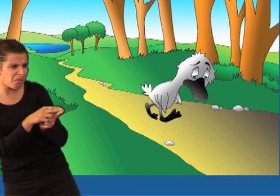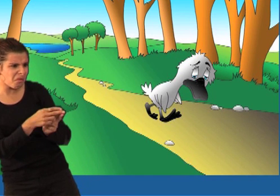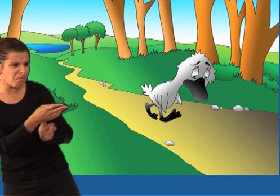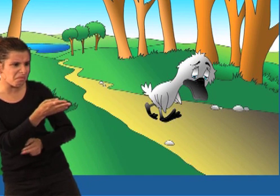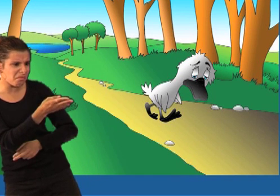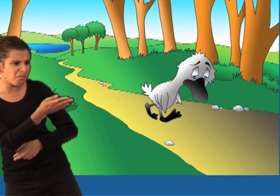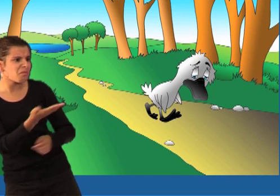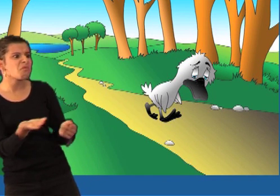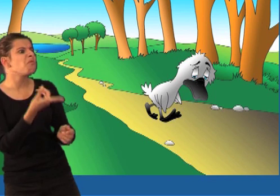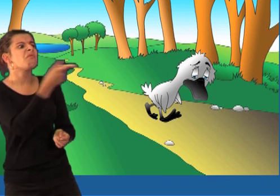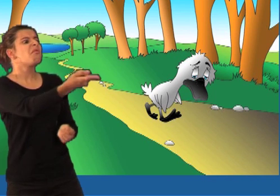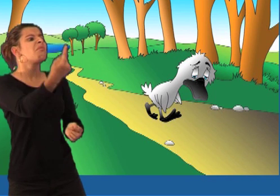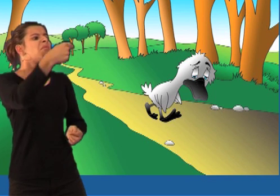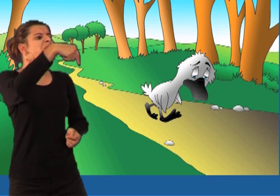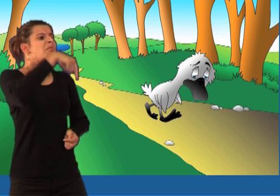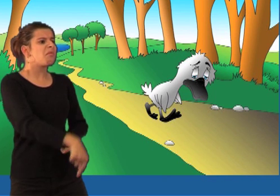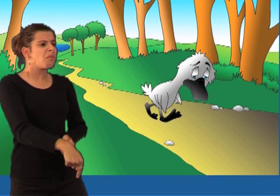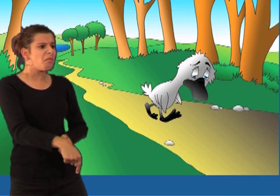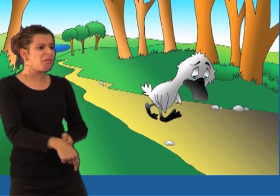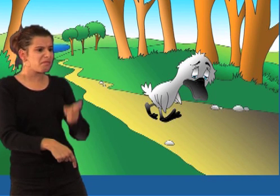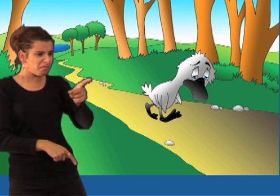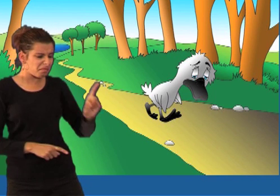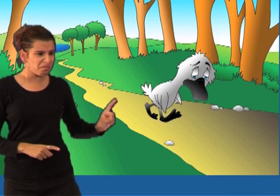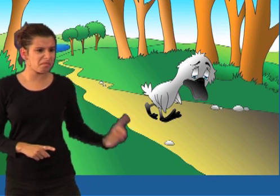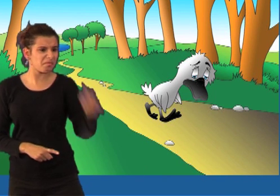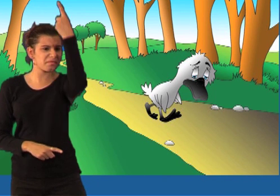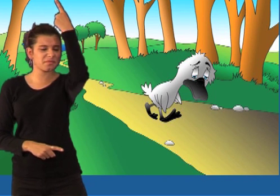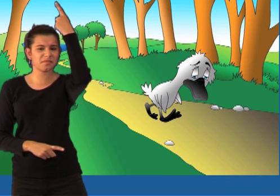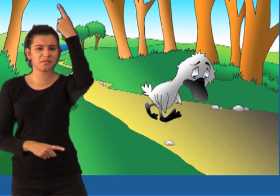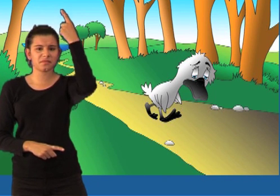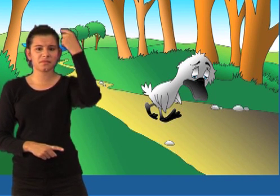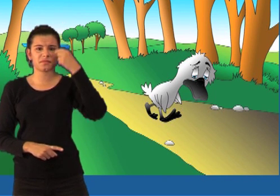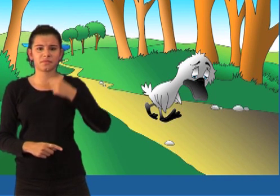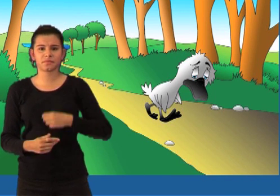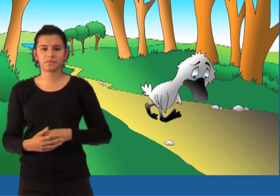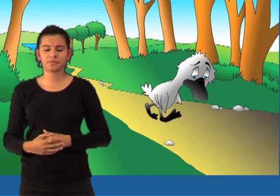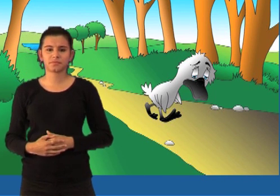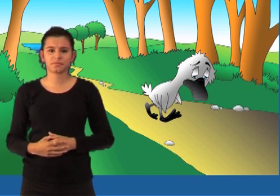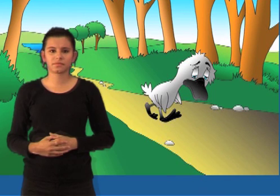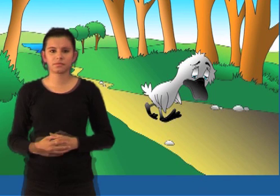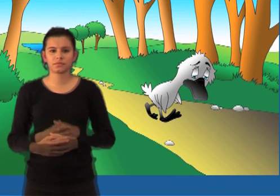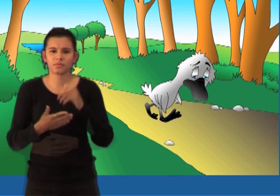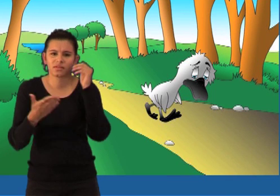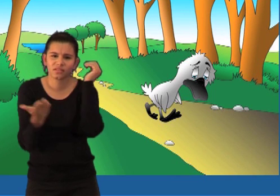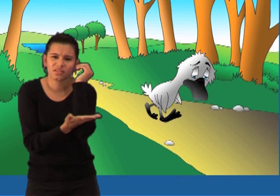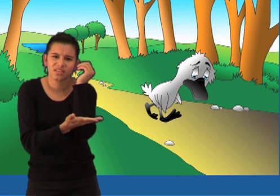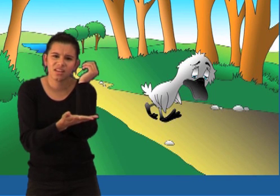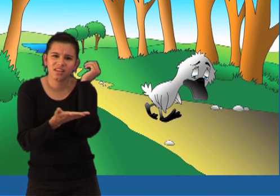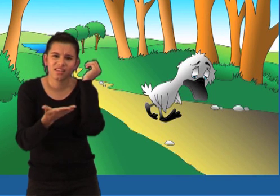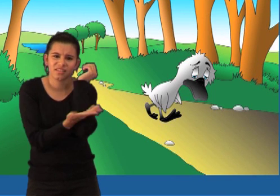što tražiš ovdje? Odlazi odavde, rekoše mu. Jadno ružno